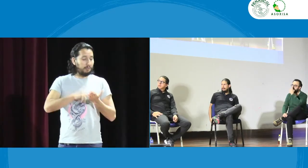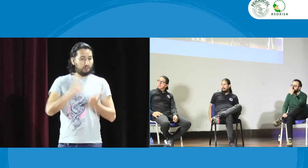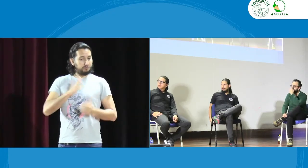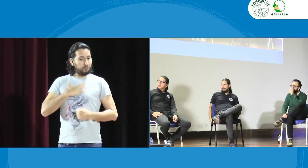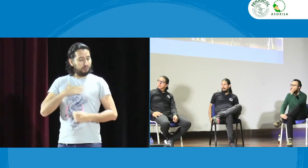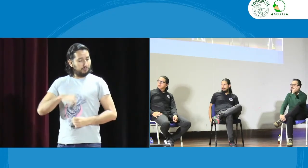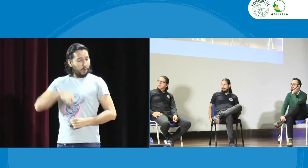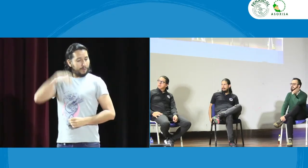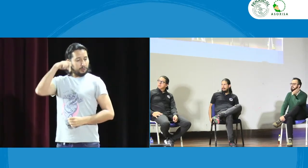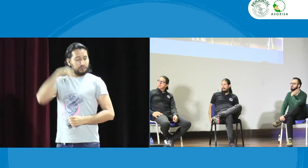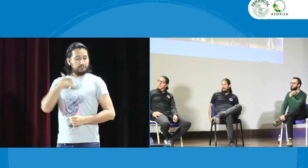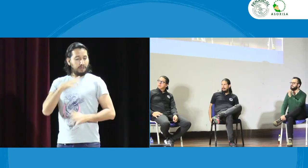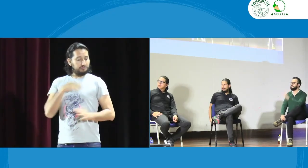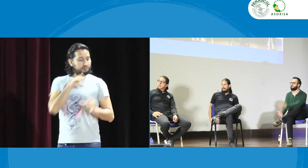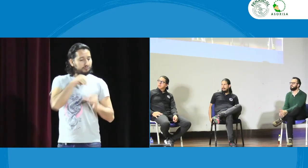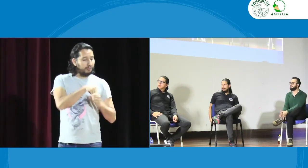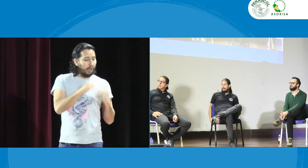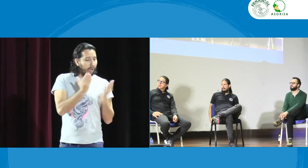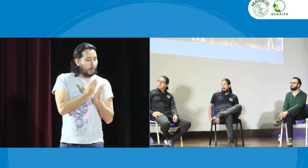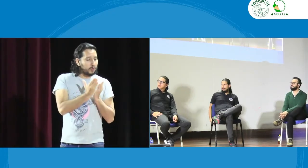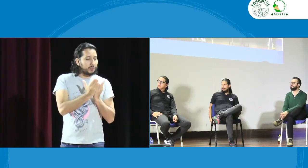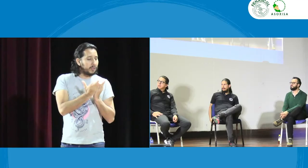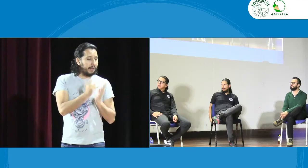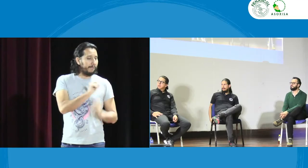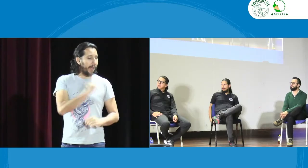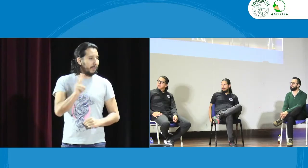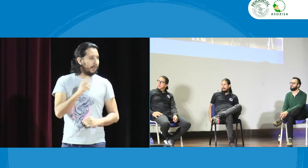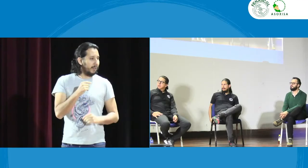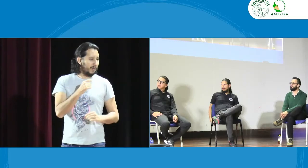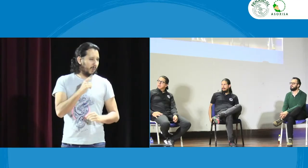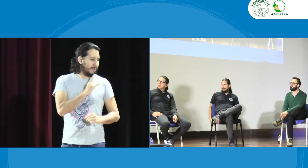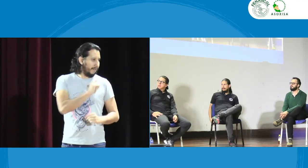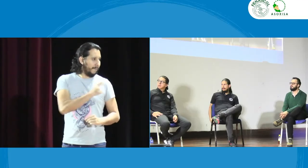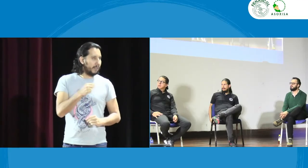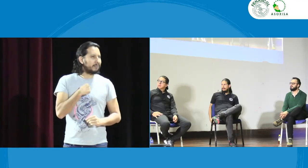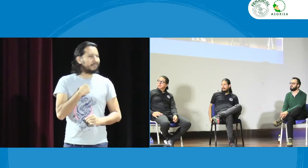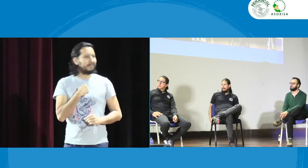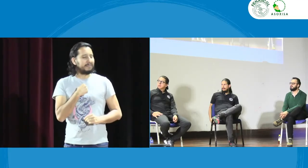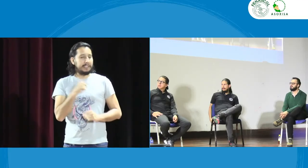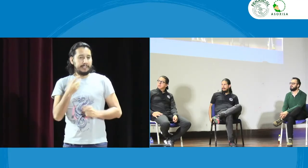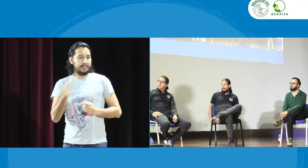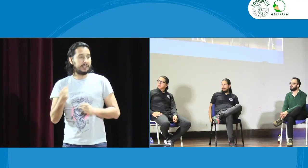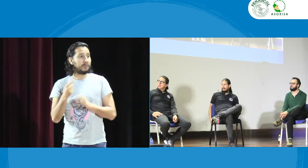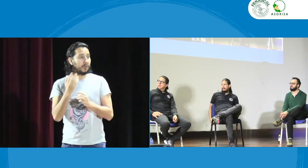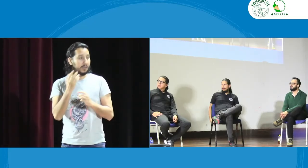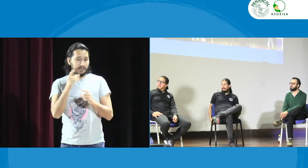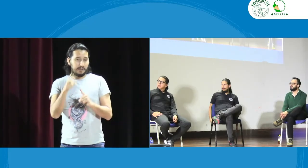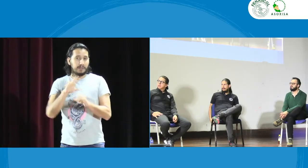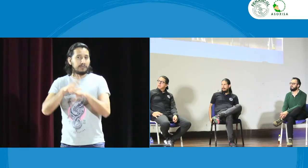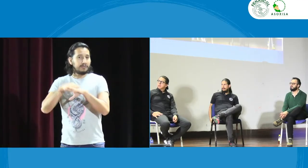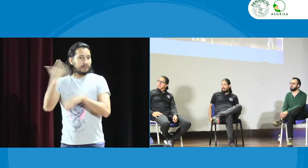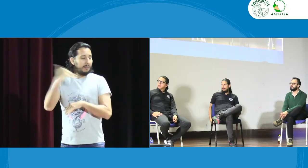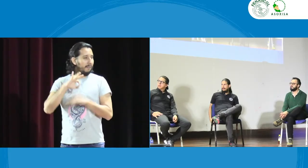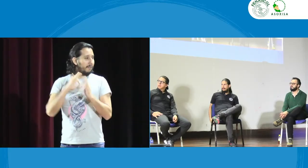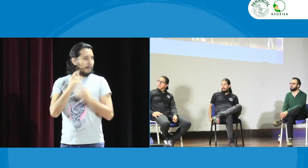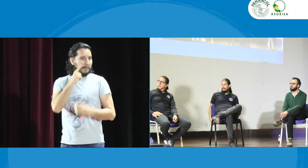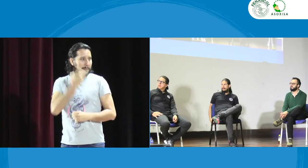rectores de la institución y pues dijeron no mire él es profesional